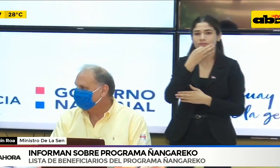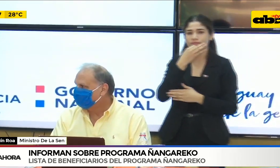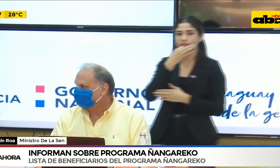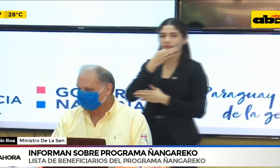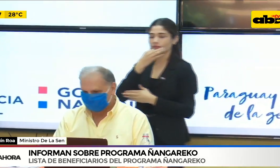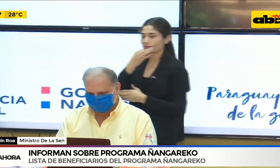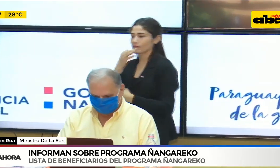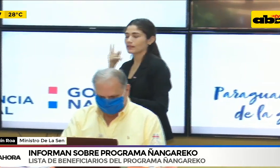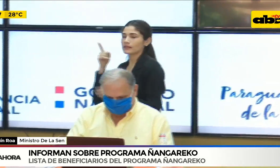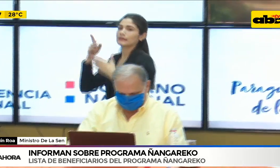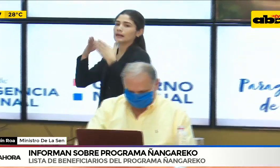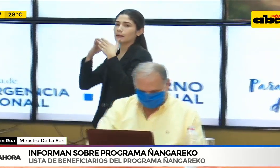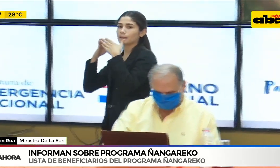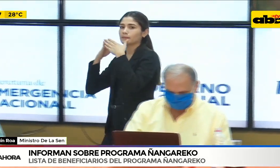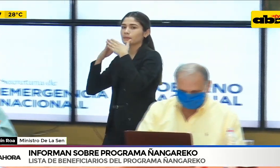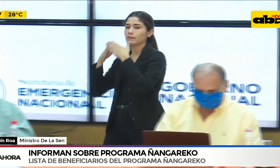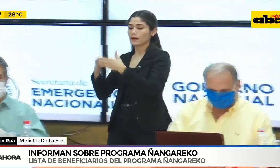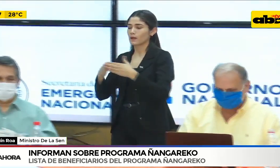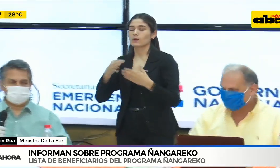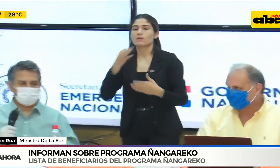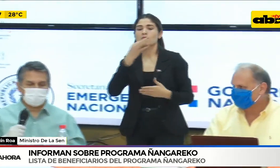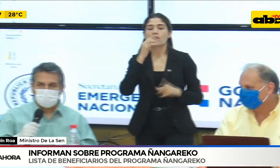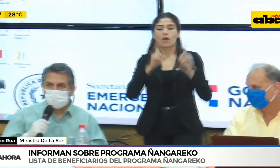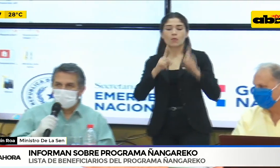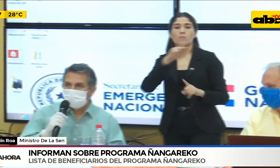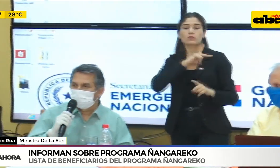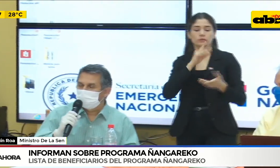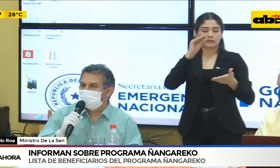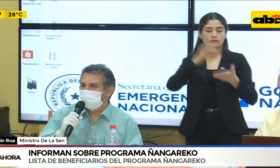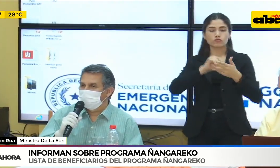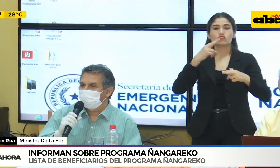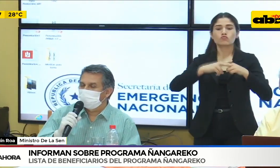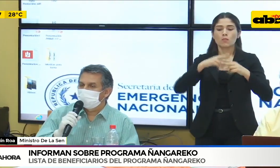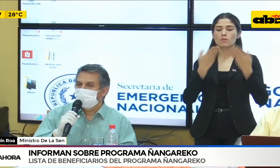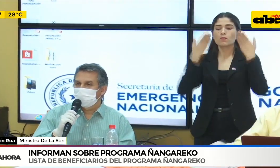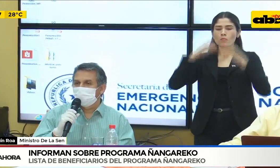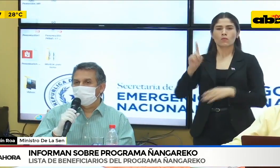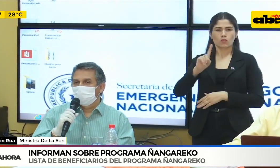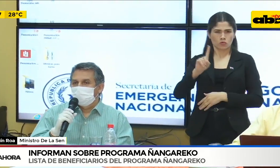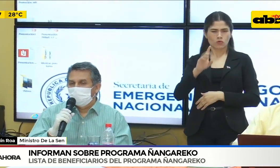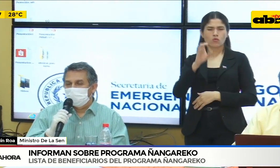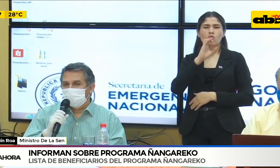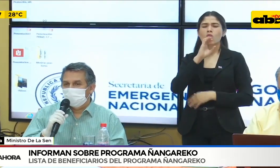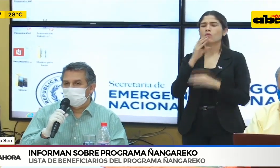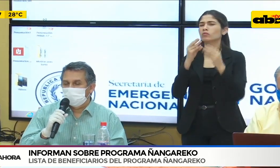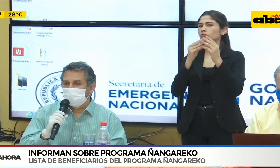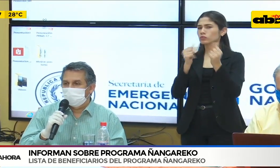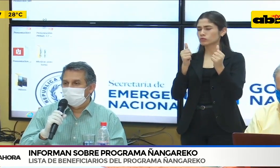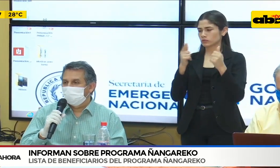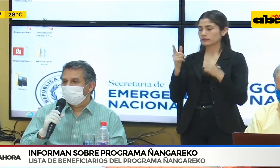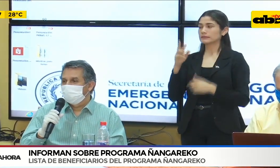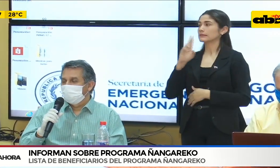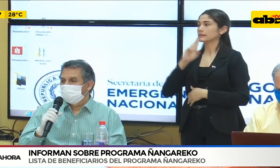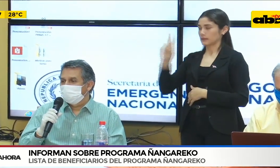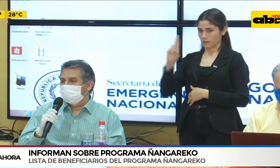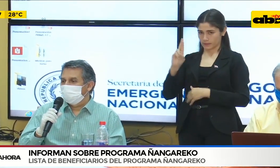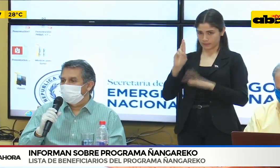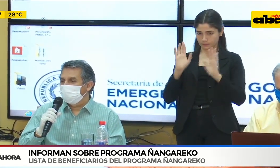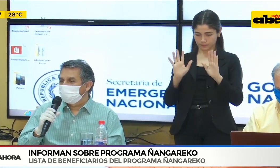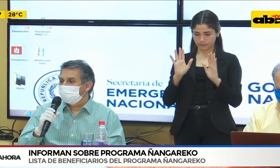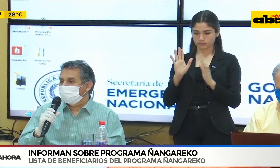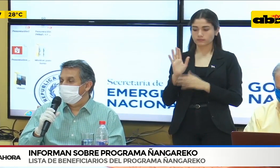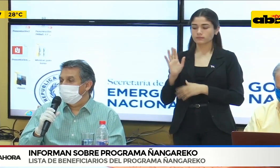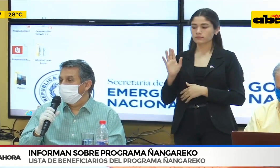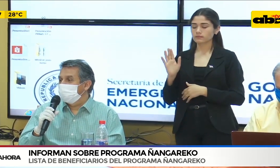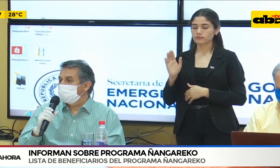500 mil guaraníes también o un monto menor? Sí, sobre la primera consulta, justamente teníamos